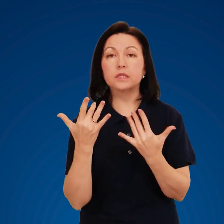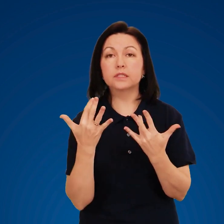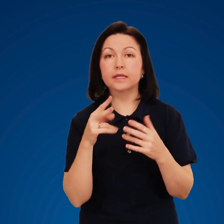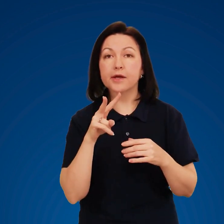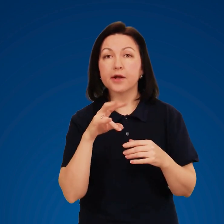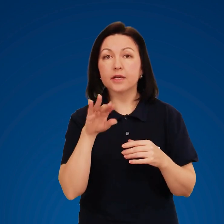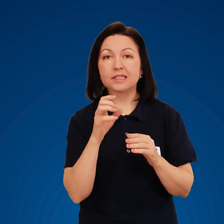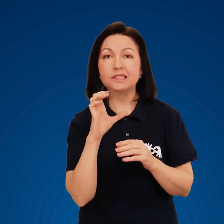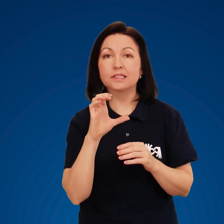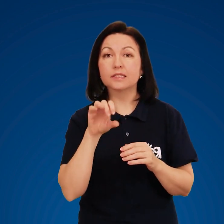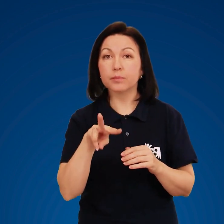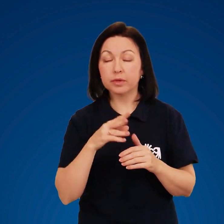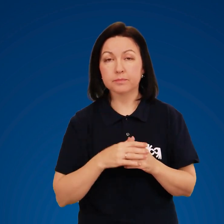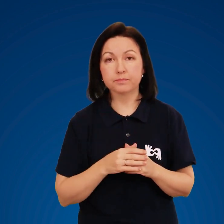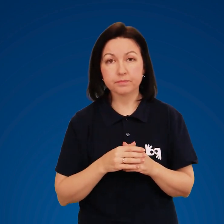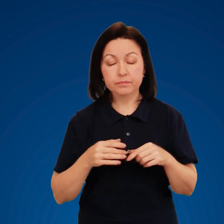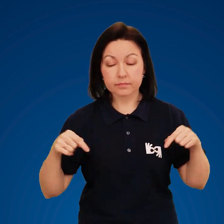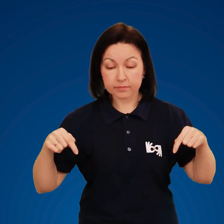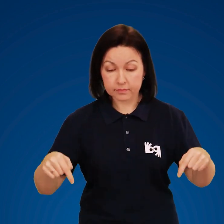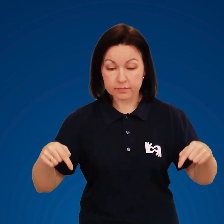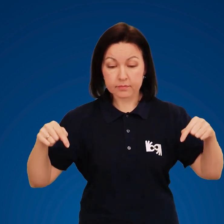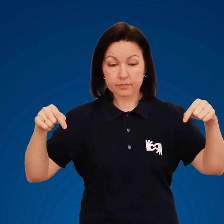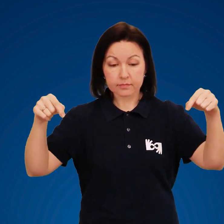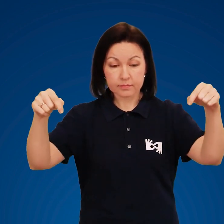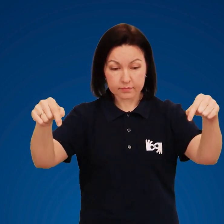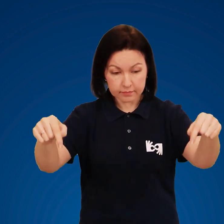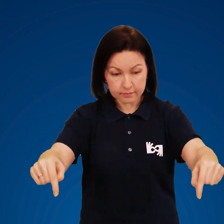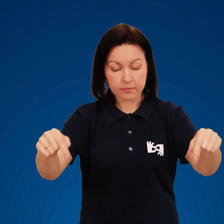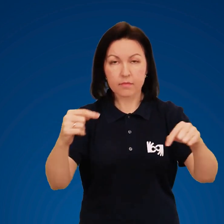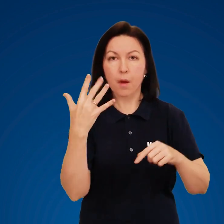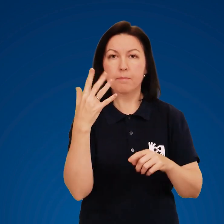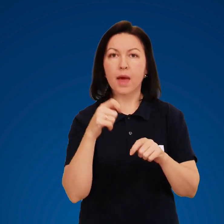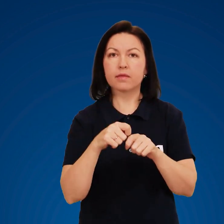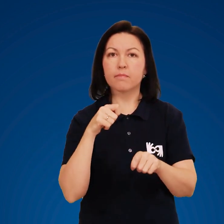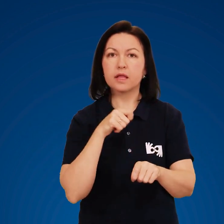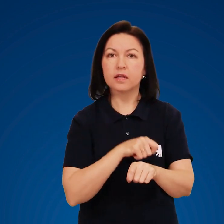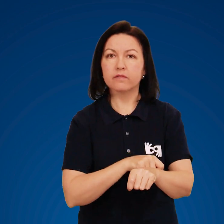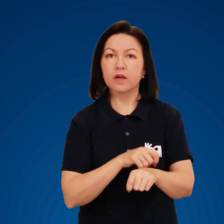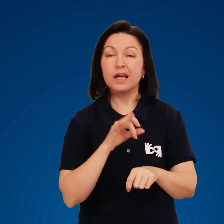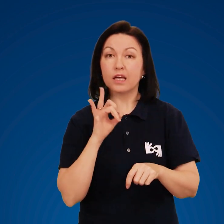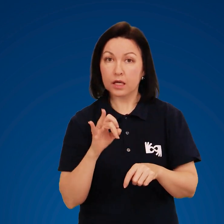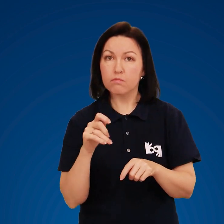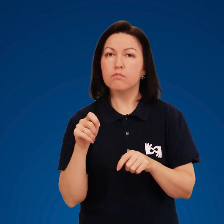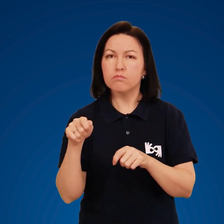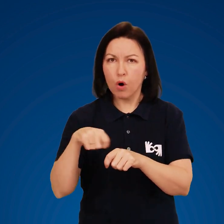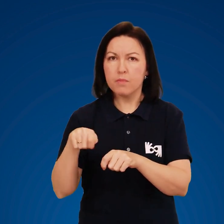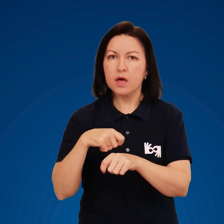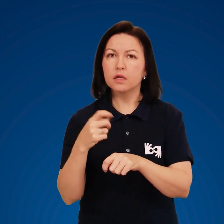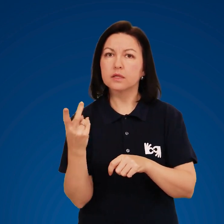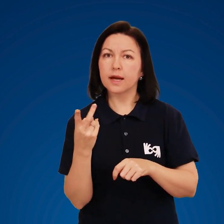щоб виміряти товщину льоду. Рекомендується відстань між ними 5 метрів.